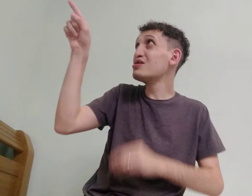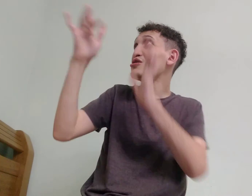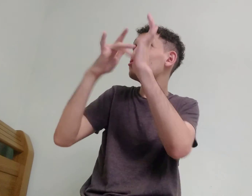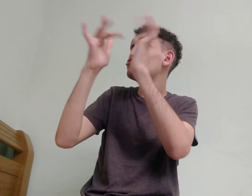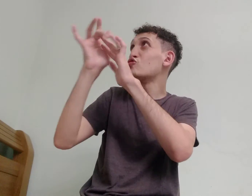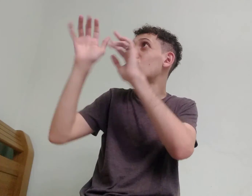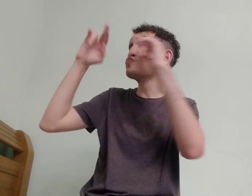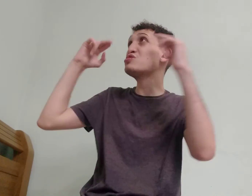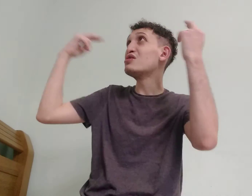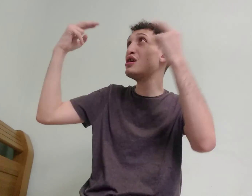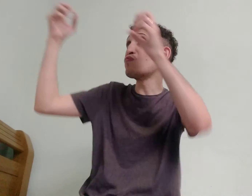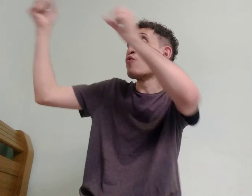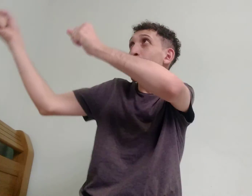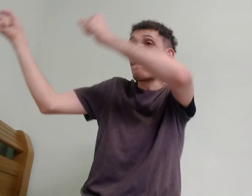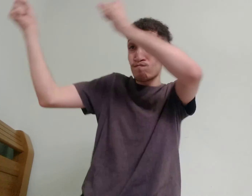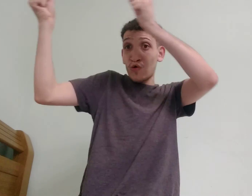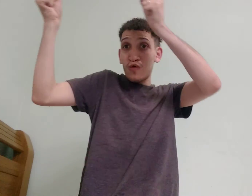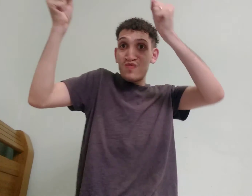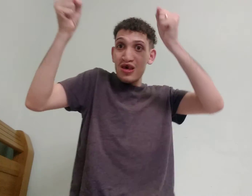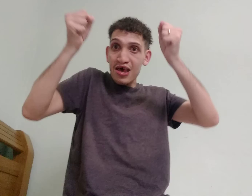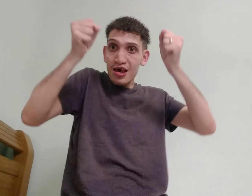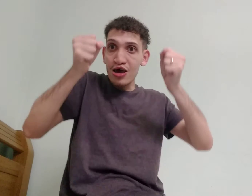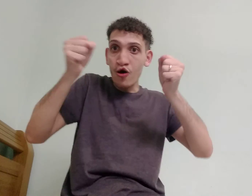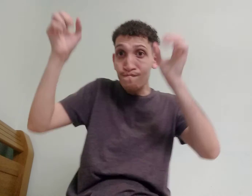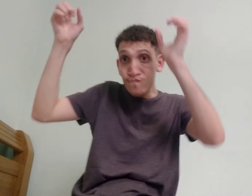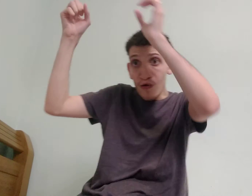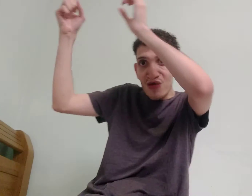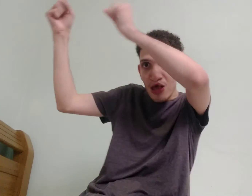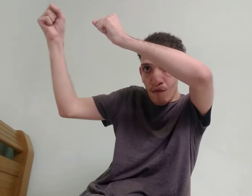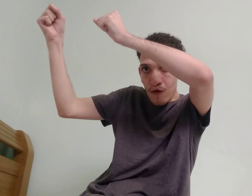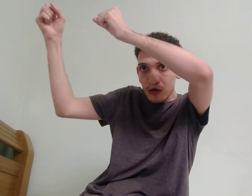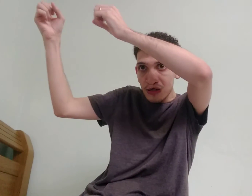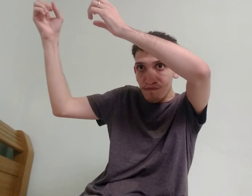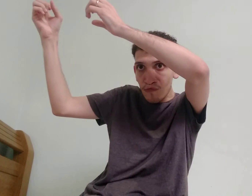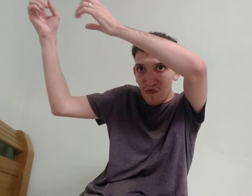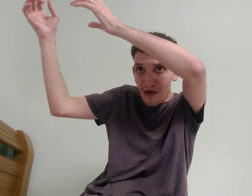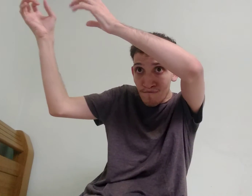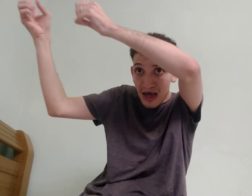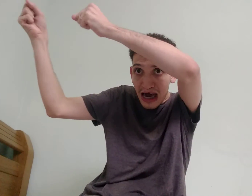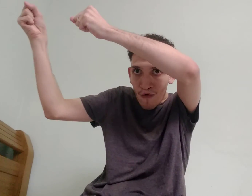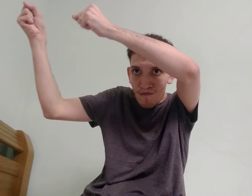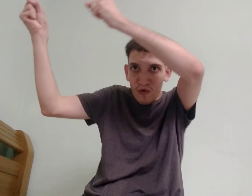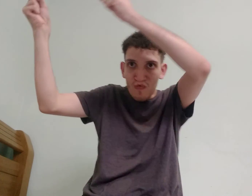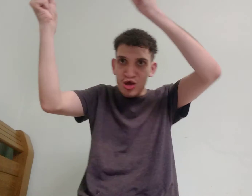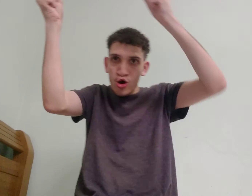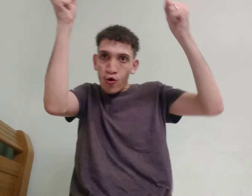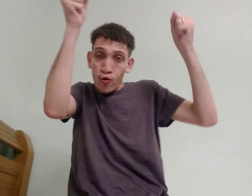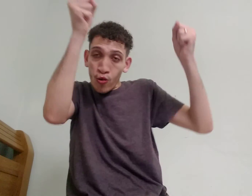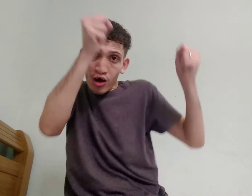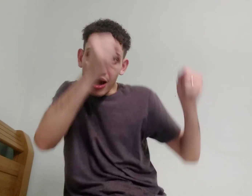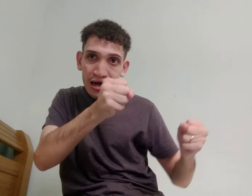Jesus reino, comer, é, colher, eu posso colher, pegar, colher, colocar, e,